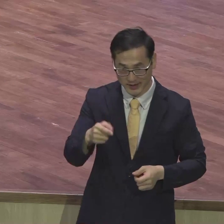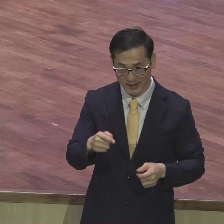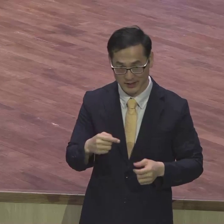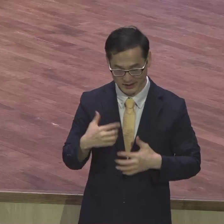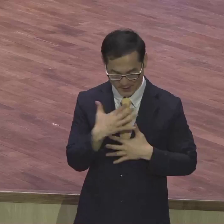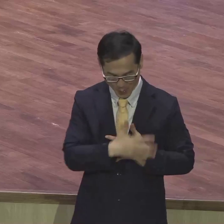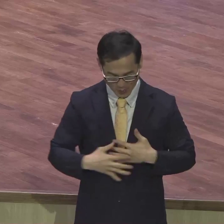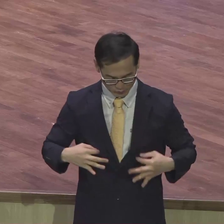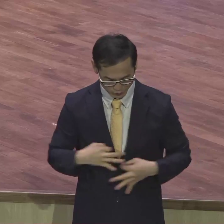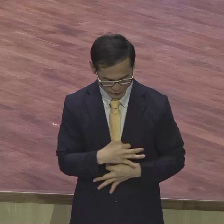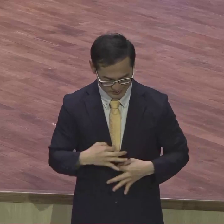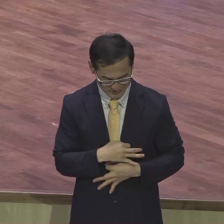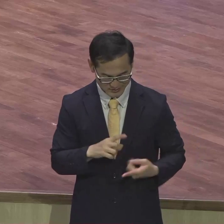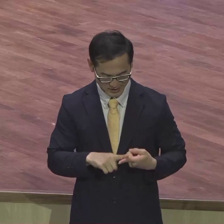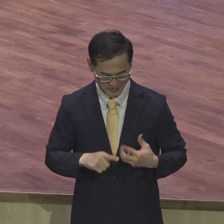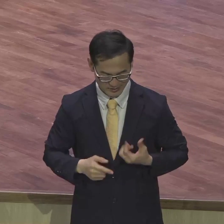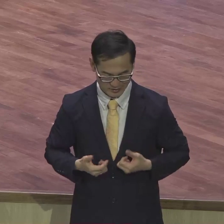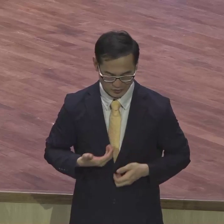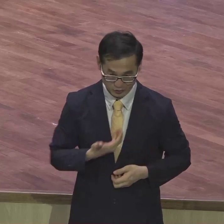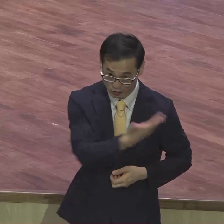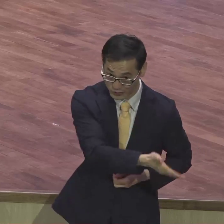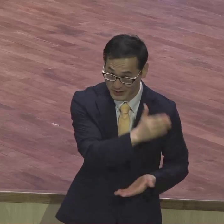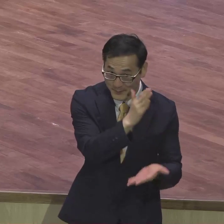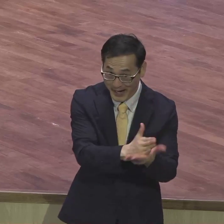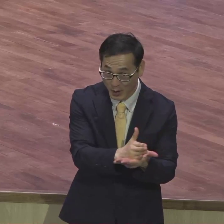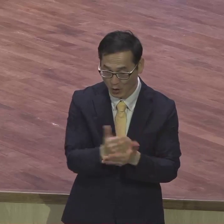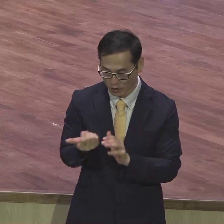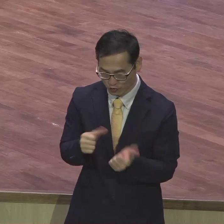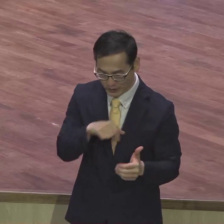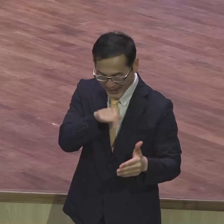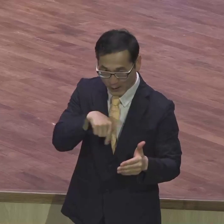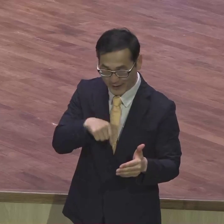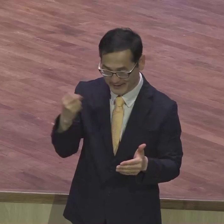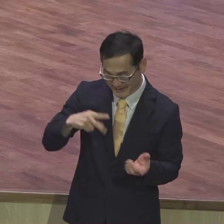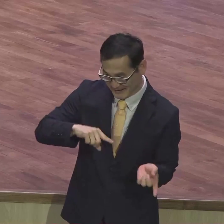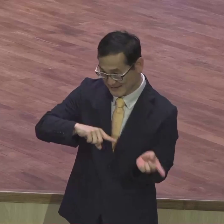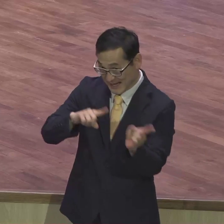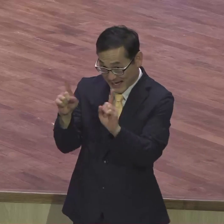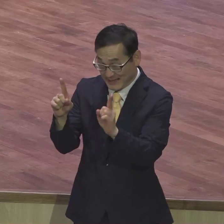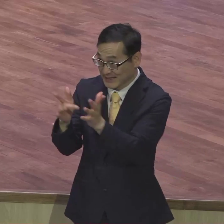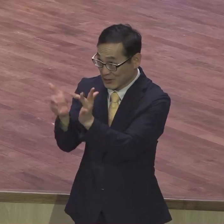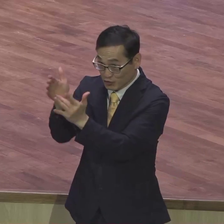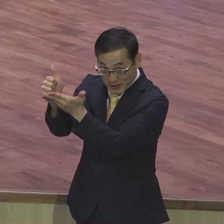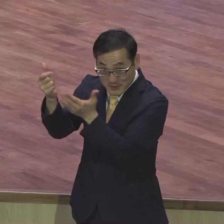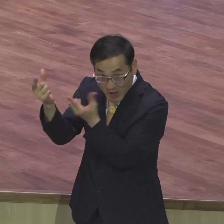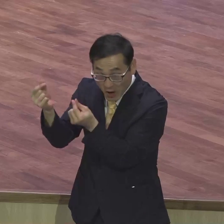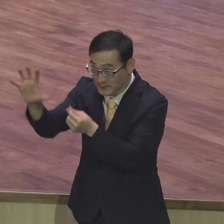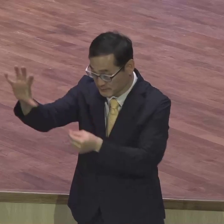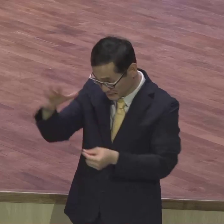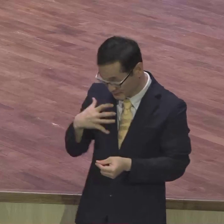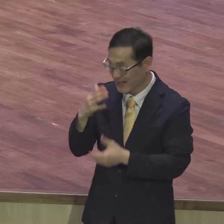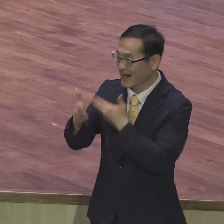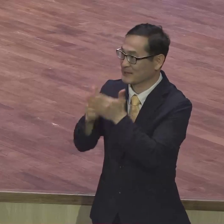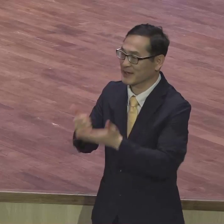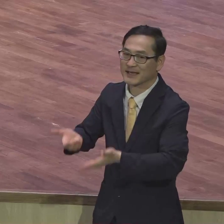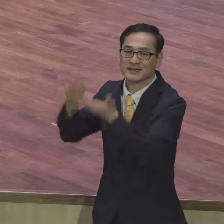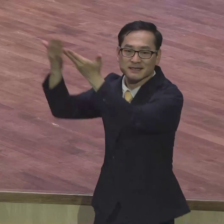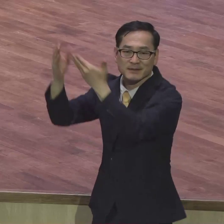내주지 말고 오직 너의 자신을 죽은 자 가운데서 다시 사는 자 같이 하나님께 드리며 너의 지체를 의의의